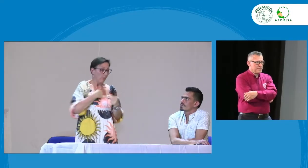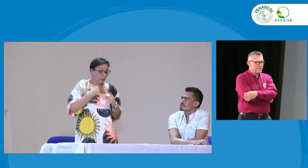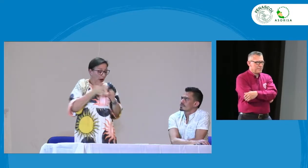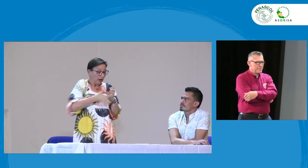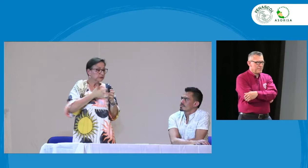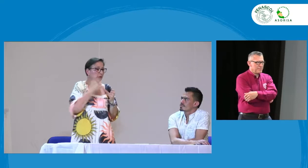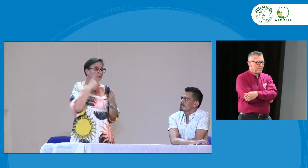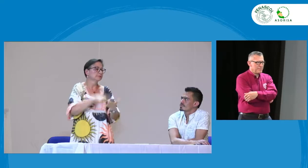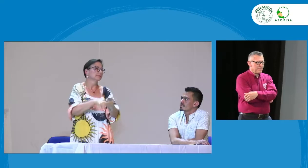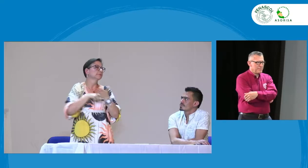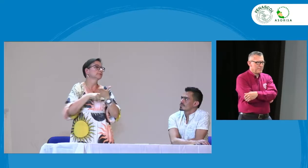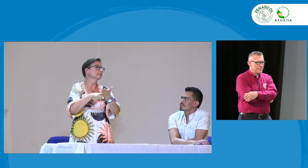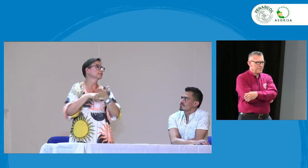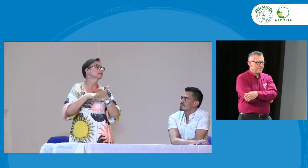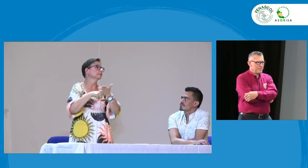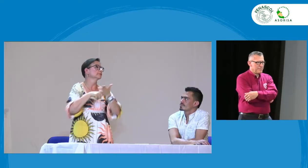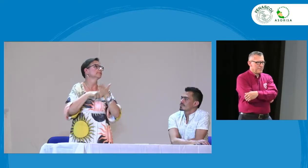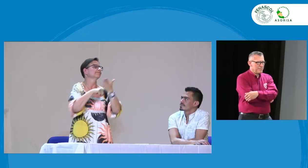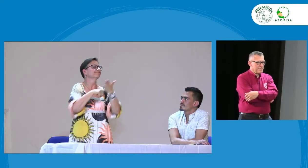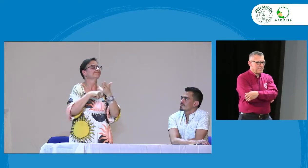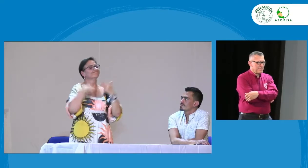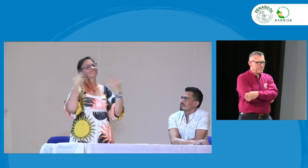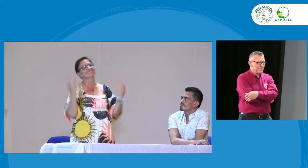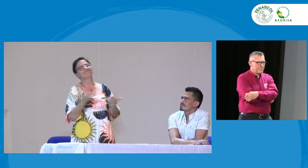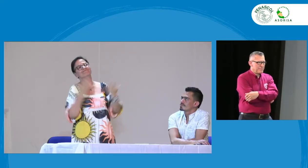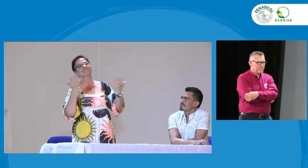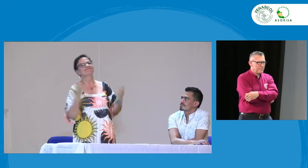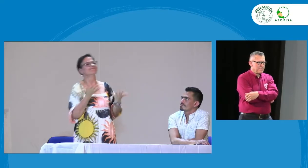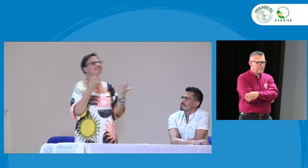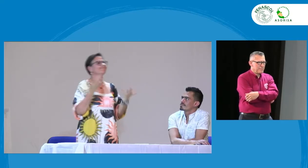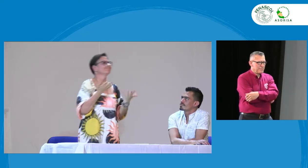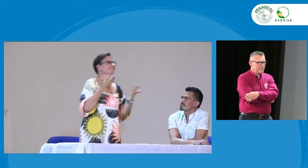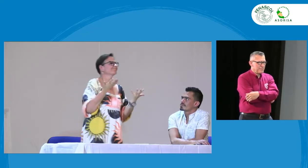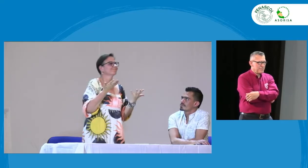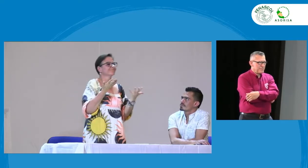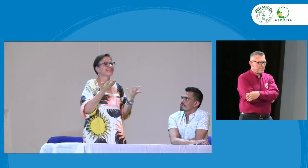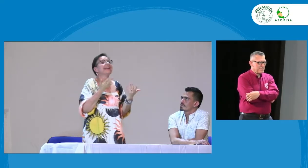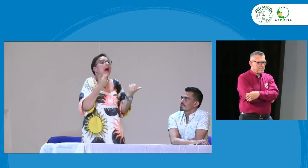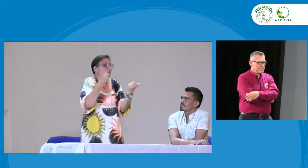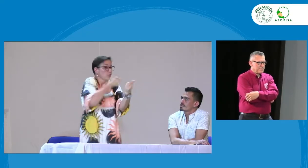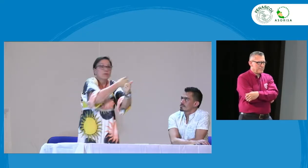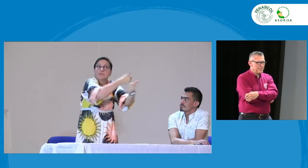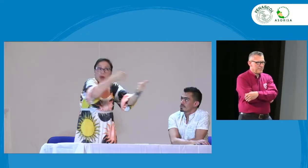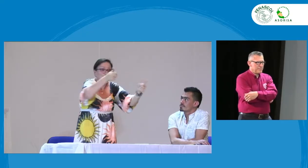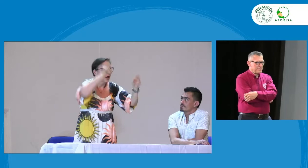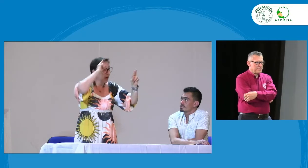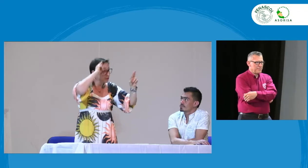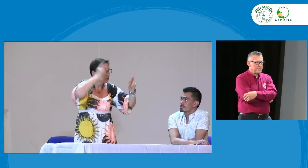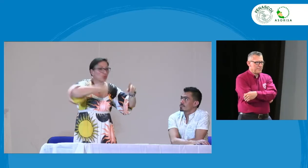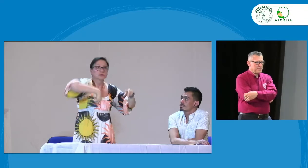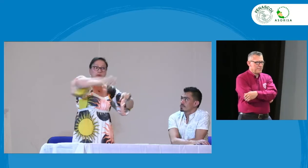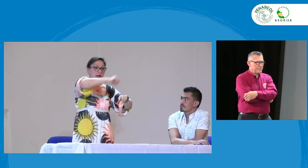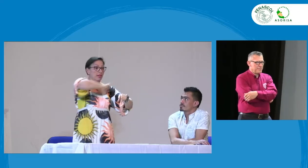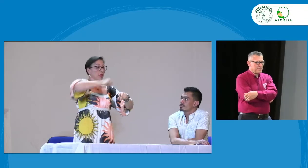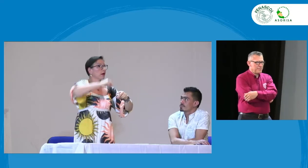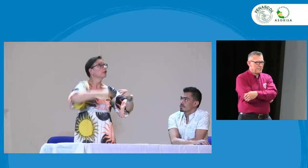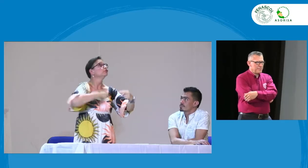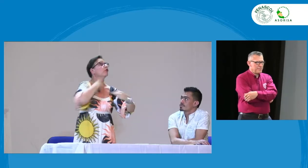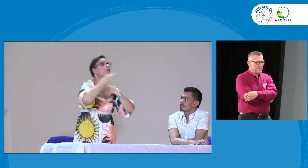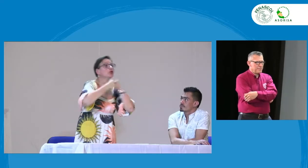aplicar el decreto 1421 en la CEDUS hemos tenido distintas reuniones alrededor de este y está muy